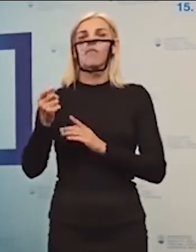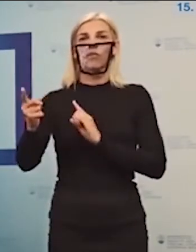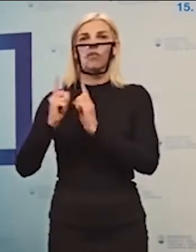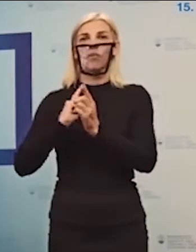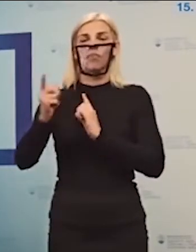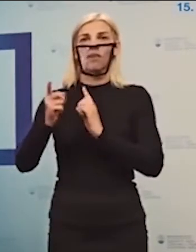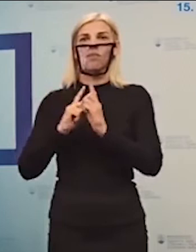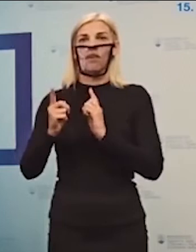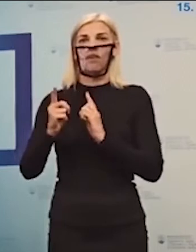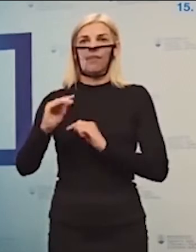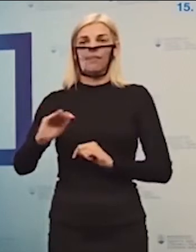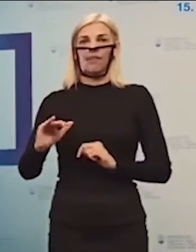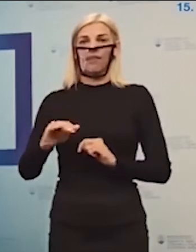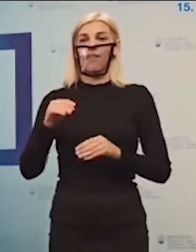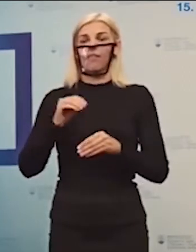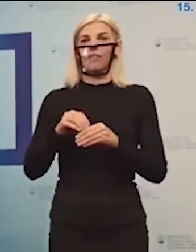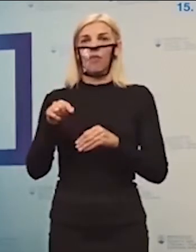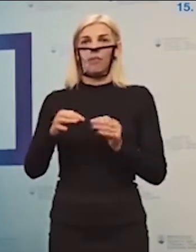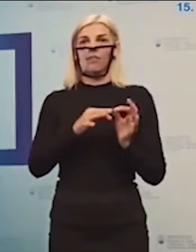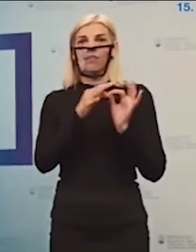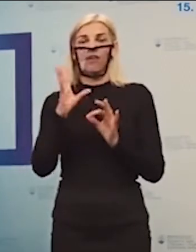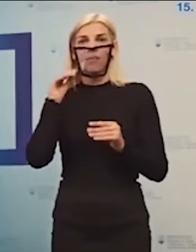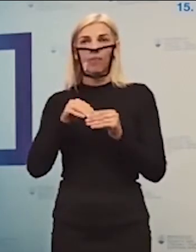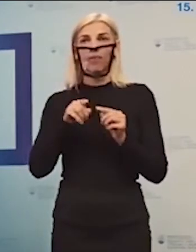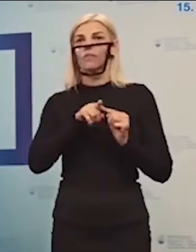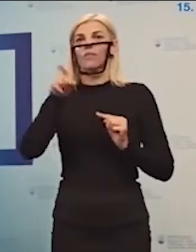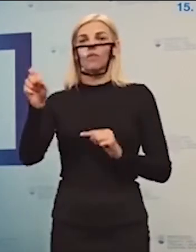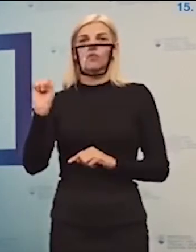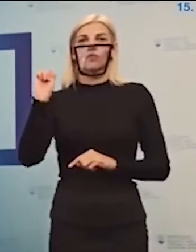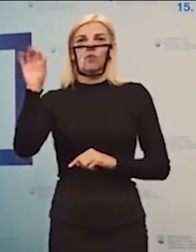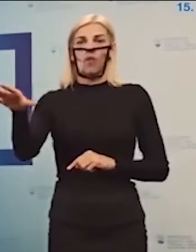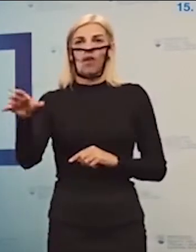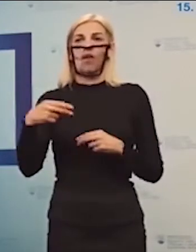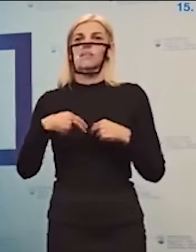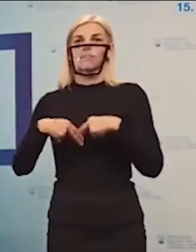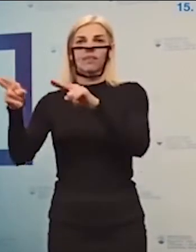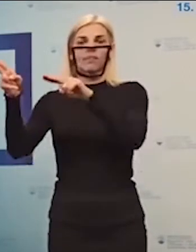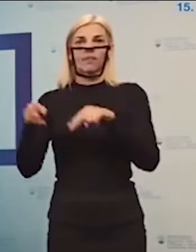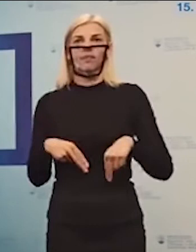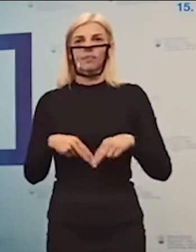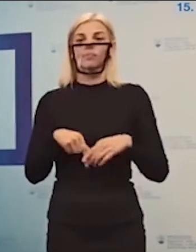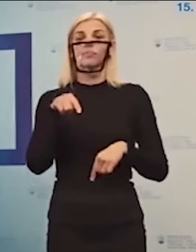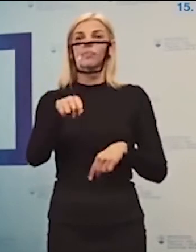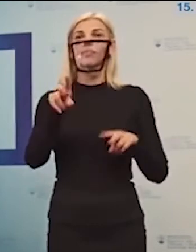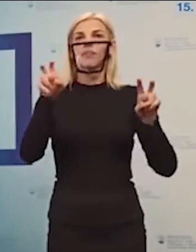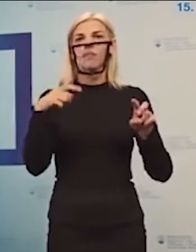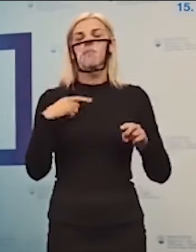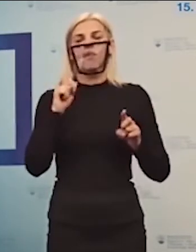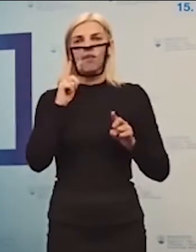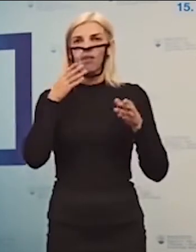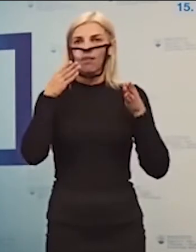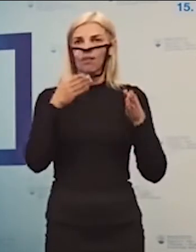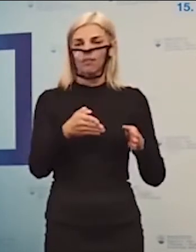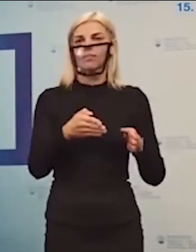miesta trvalého bydliska do materskej školy, kde plní toto povidné predprimárne vzdelávanie naspäť. Takže budeme sa venovať tejto tajeme a budeme